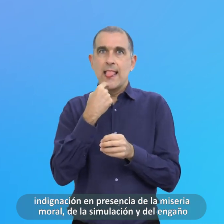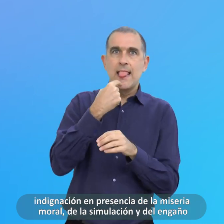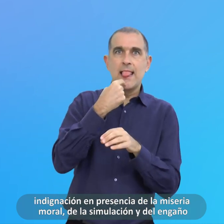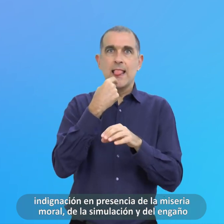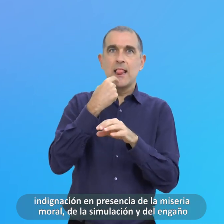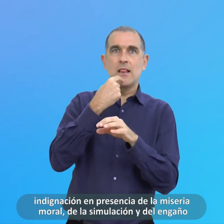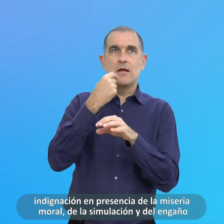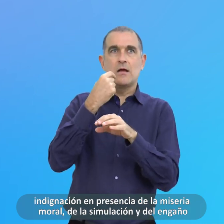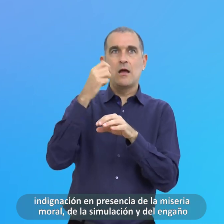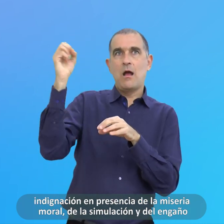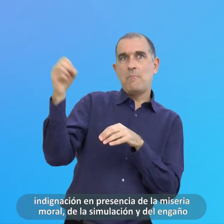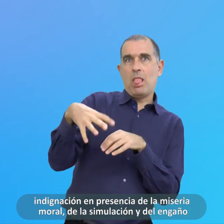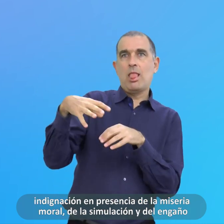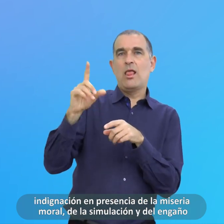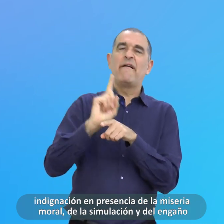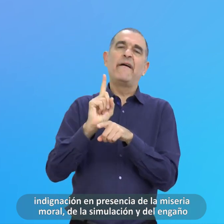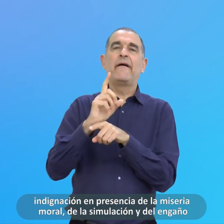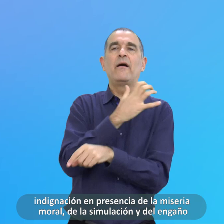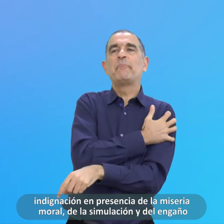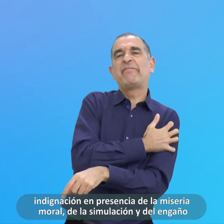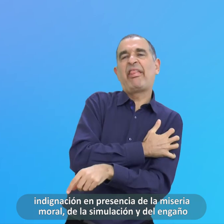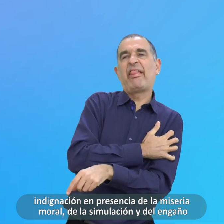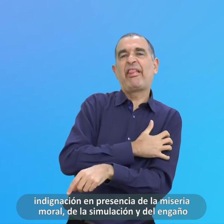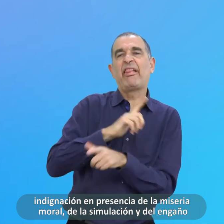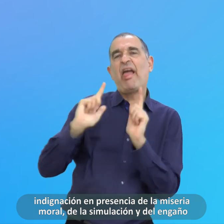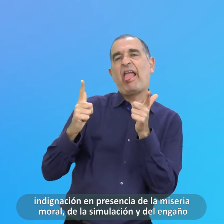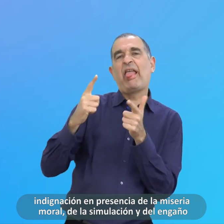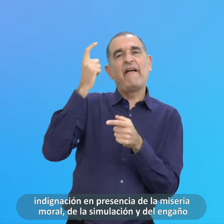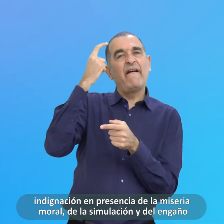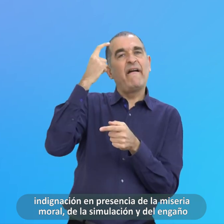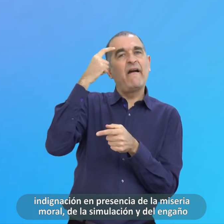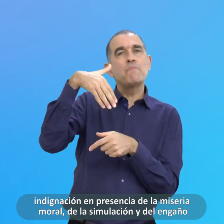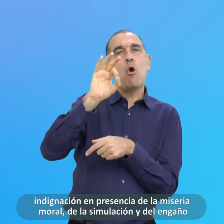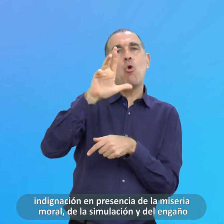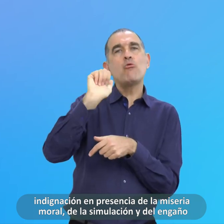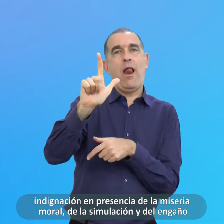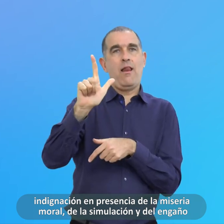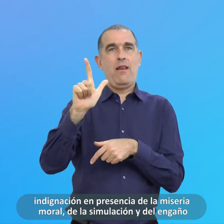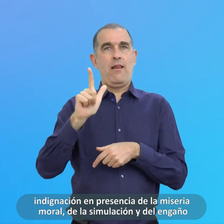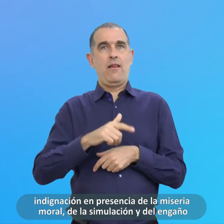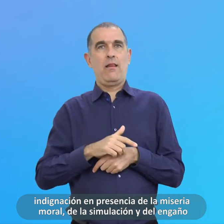En Presencia De La Miseria Moral De La